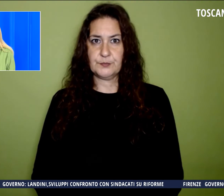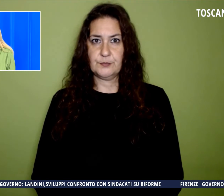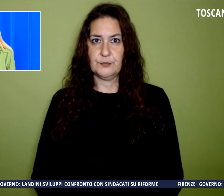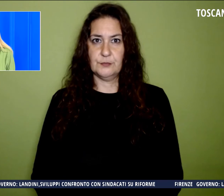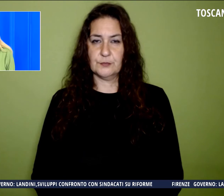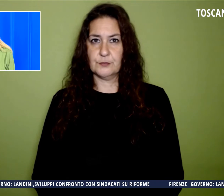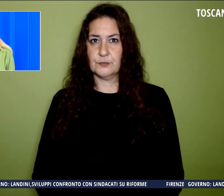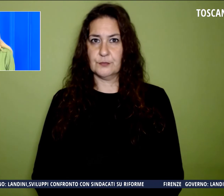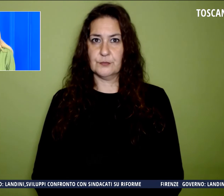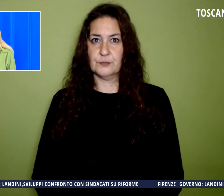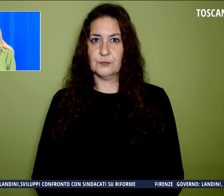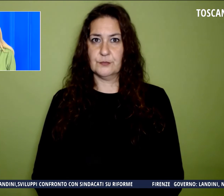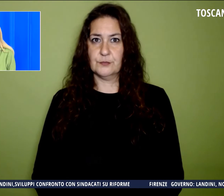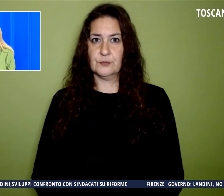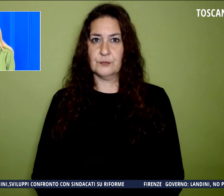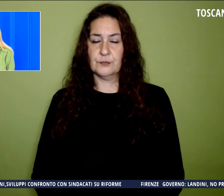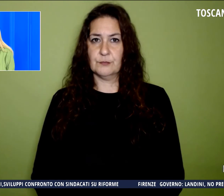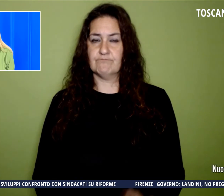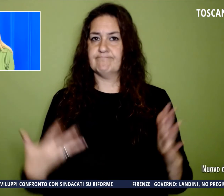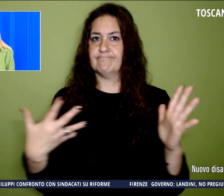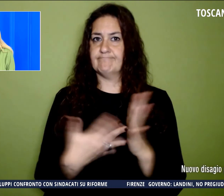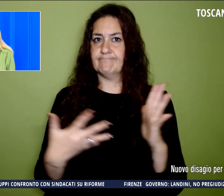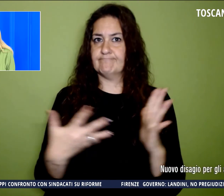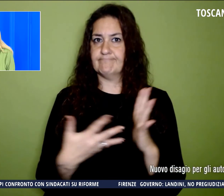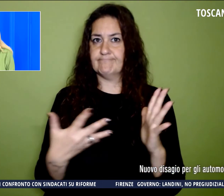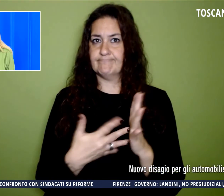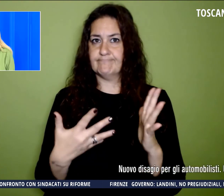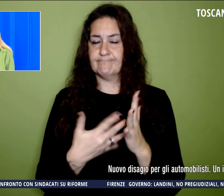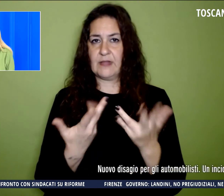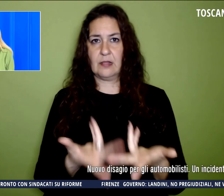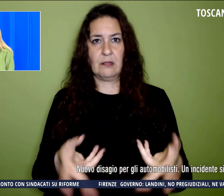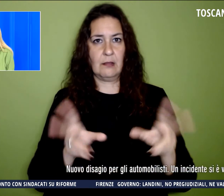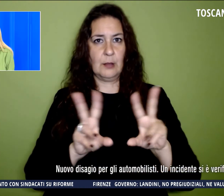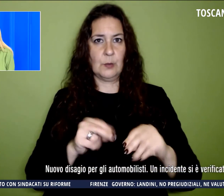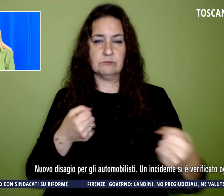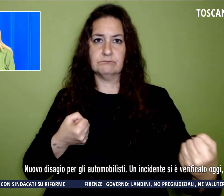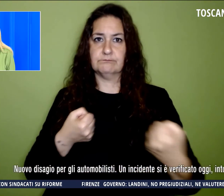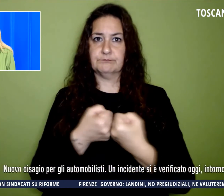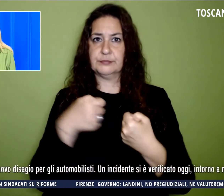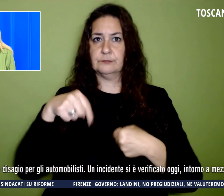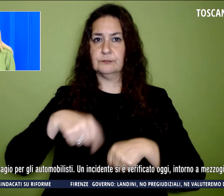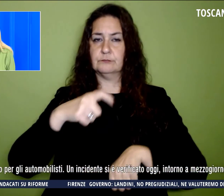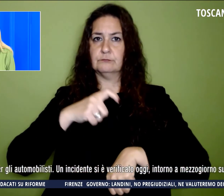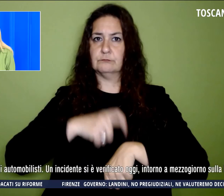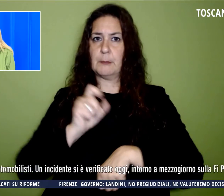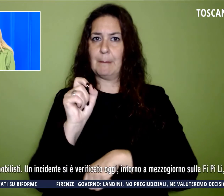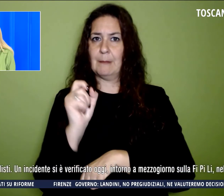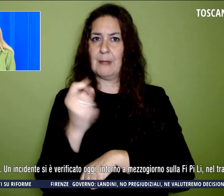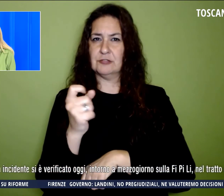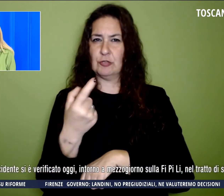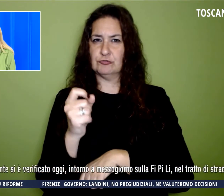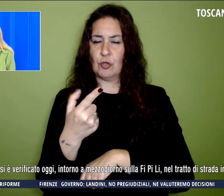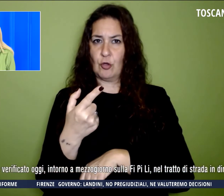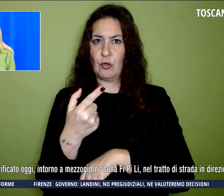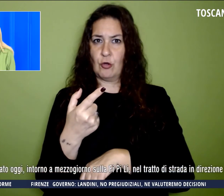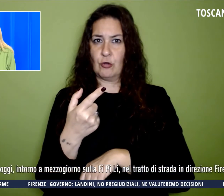Nuovo disagio per gli automobilisti. Un incidente si è verificato oggi intorno a mezzogiorno sulla Firenze